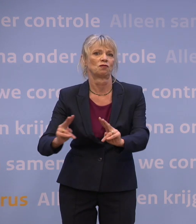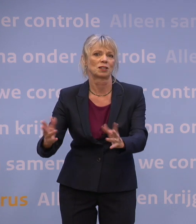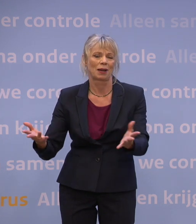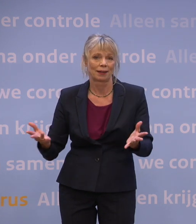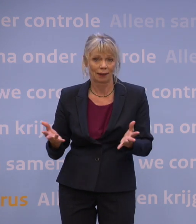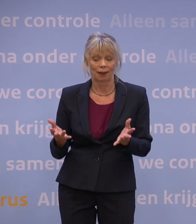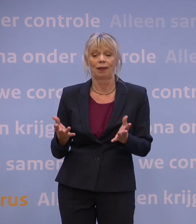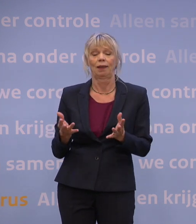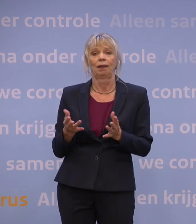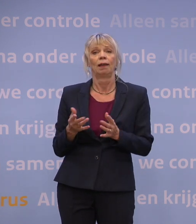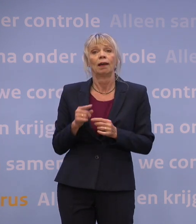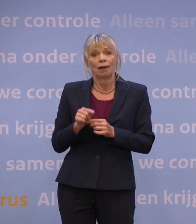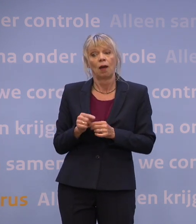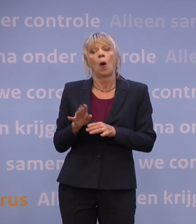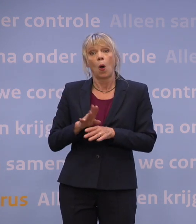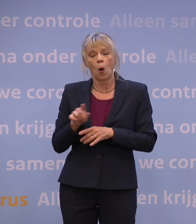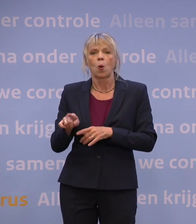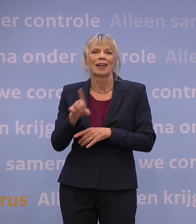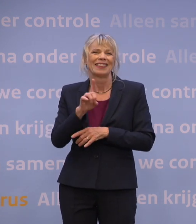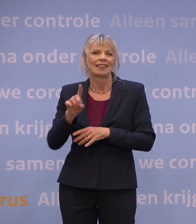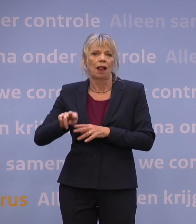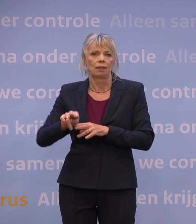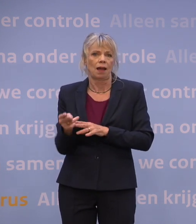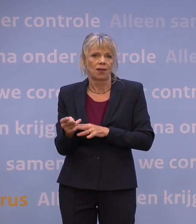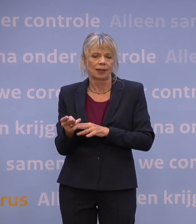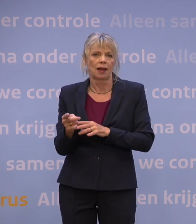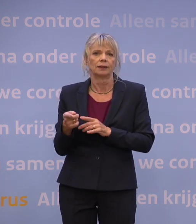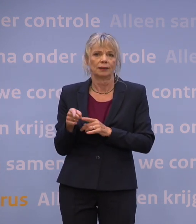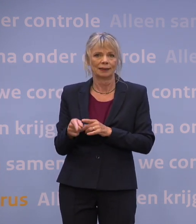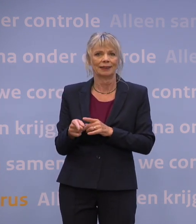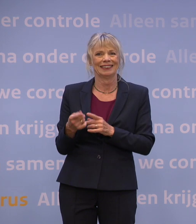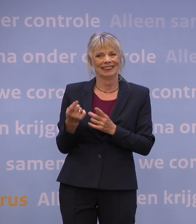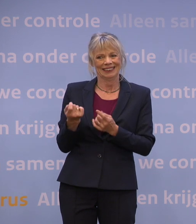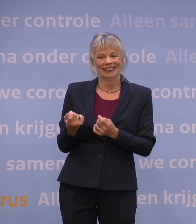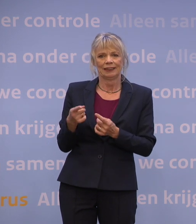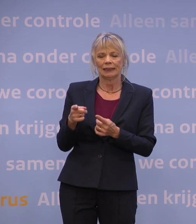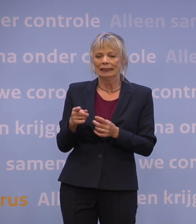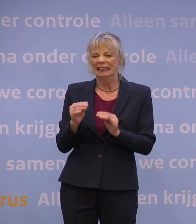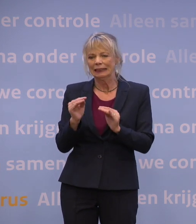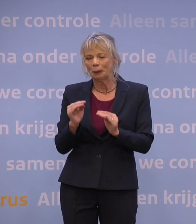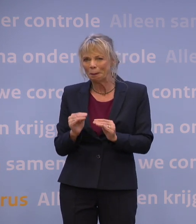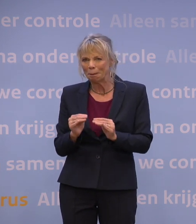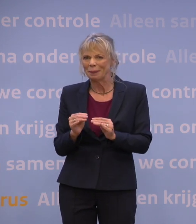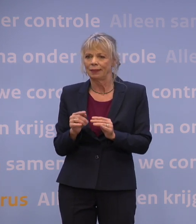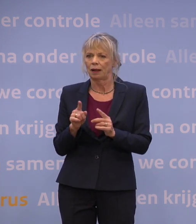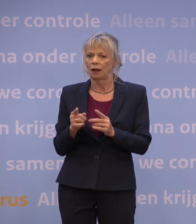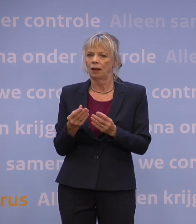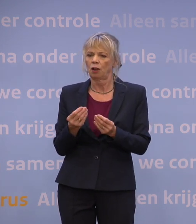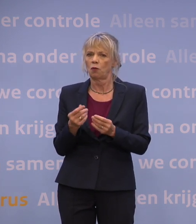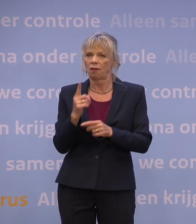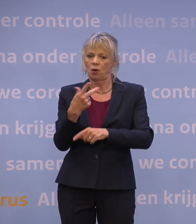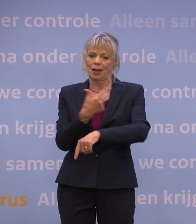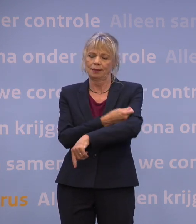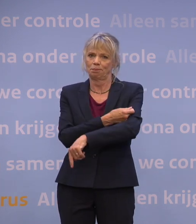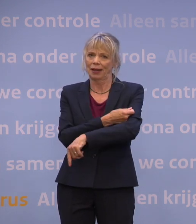besmettelijker lijkt. En die zich in ieder geval ietsje minder lijkt aan te trekken van vaccinatie. Althans van één prik. Van één prik AstraZeneca,